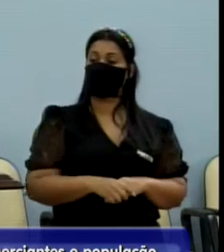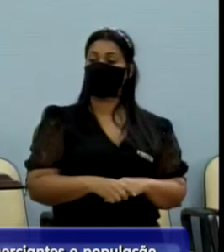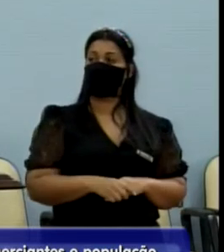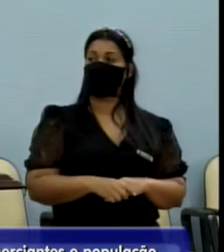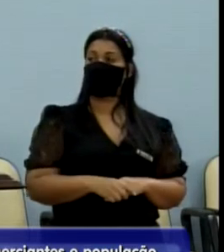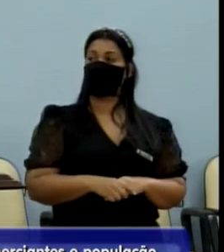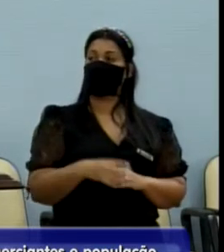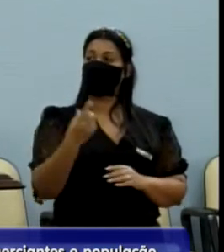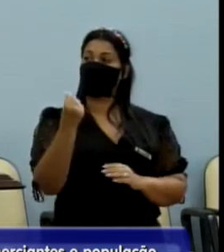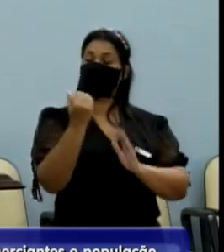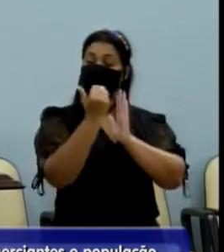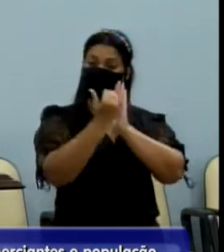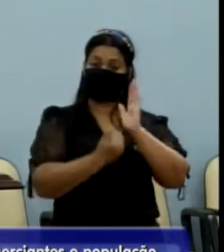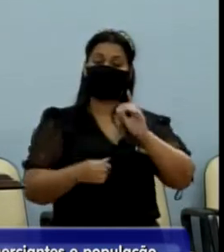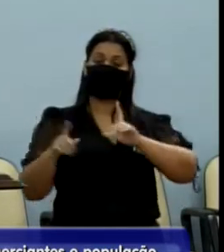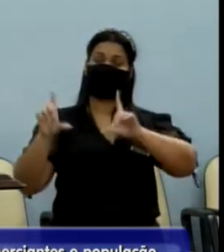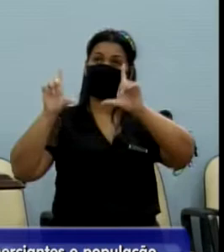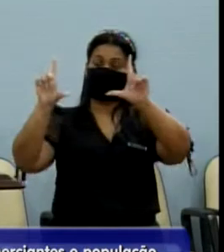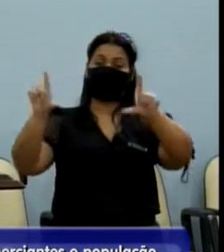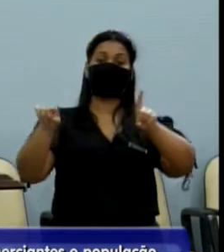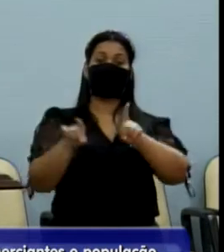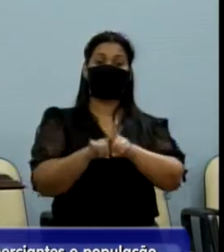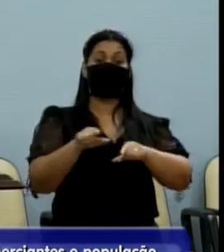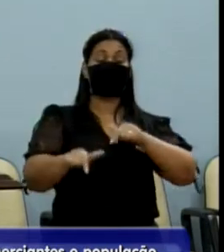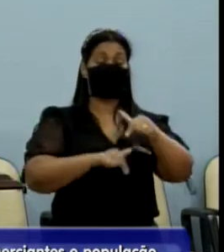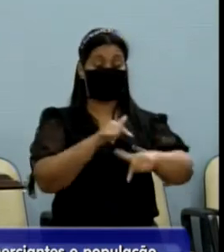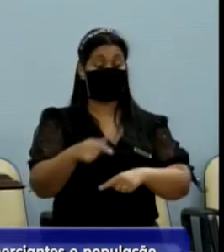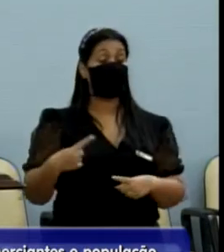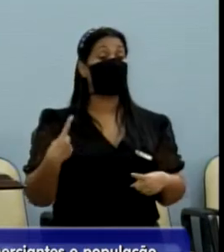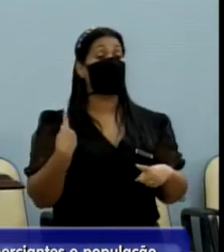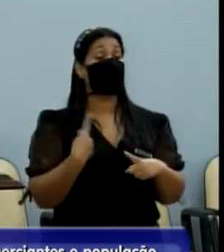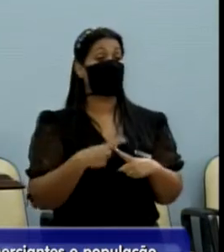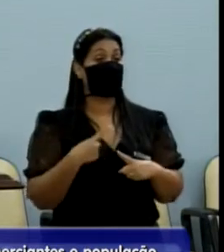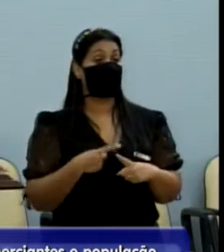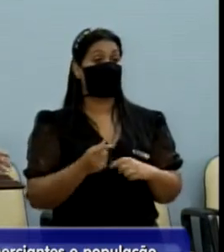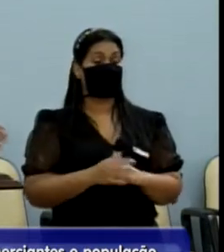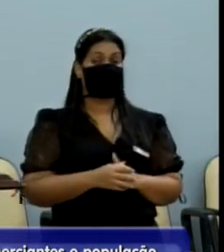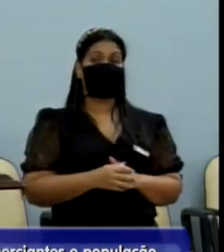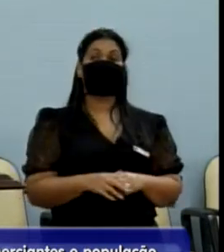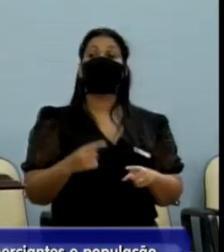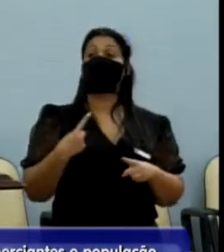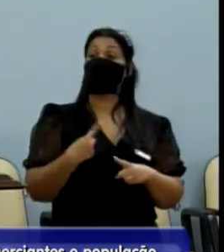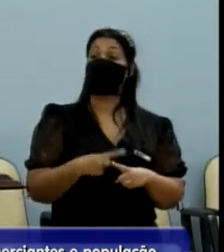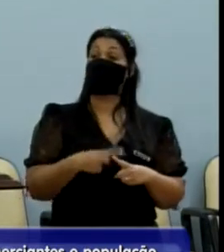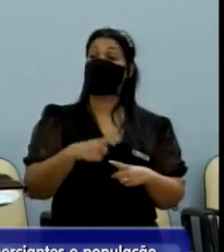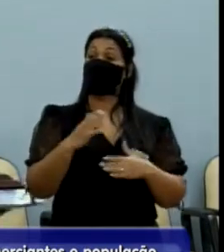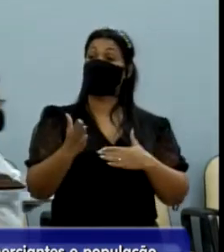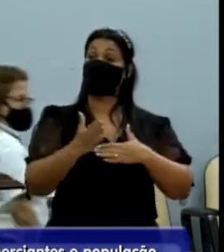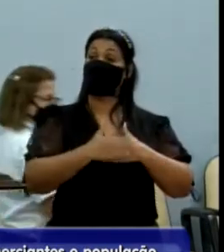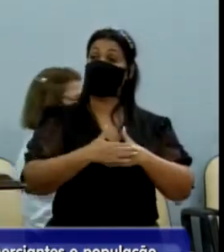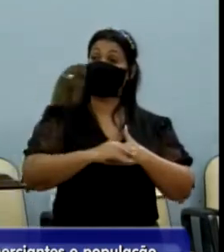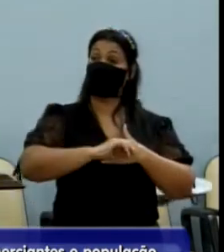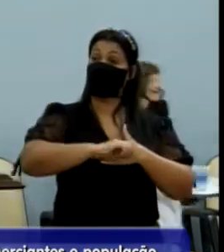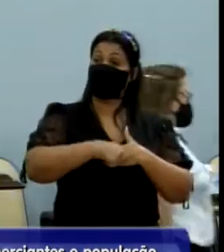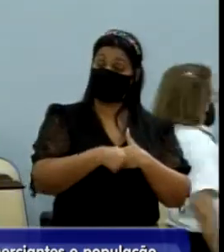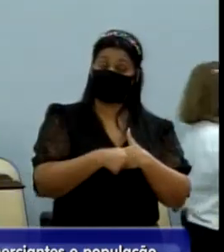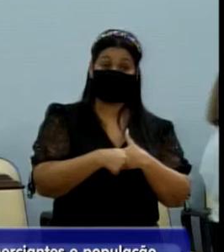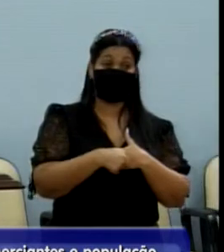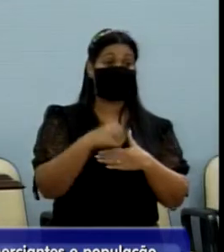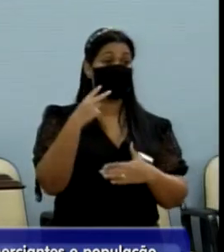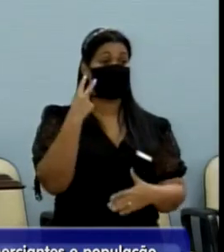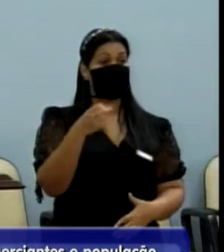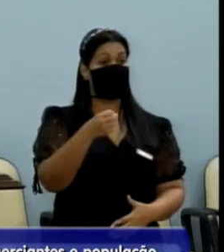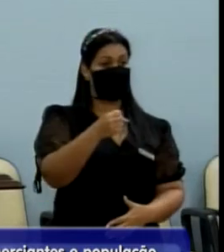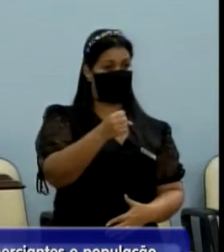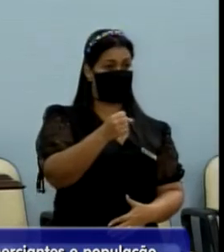nas taxas de licença e de funcionamento. Por quê, presidente? Porque se ele está fechado, o vereador Anderson Branco, o senhor foi